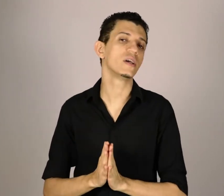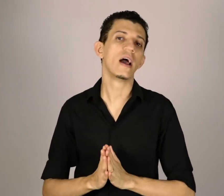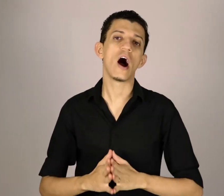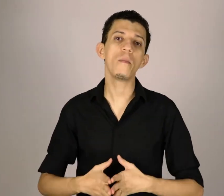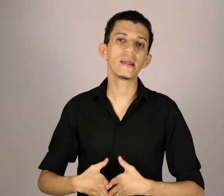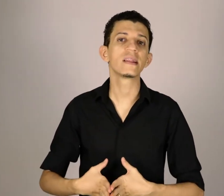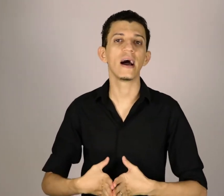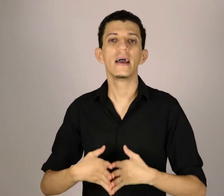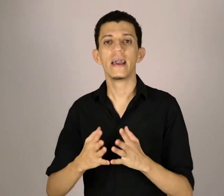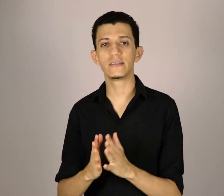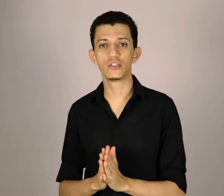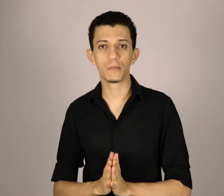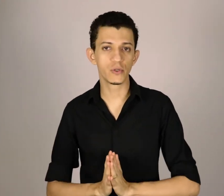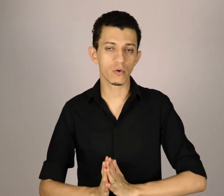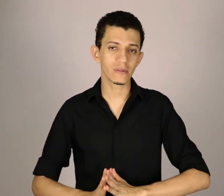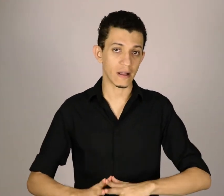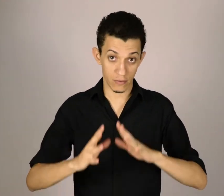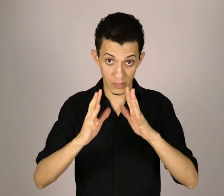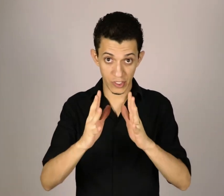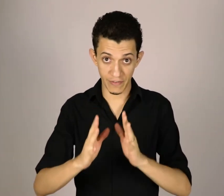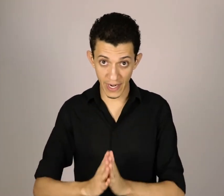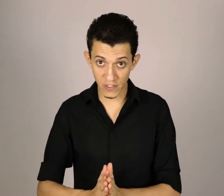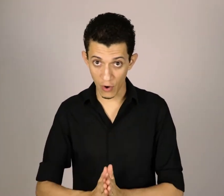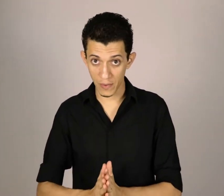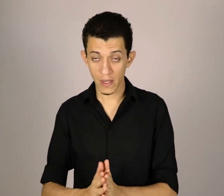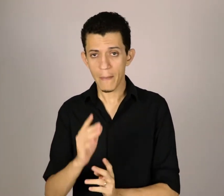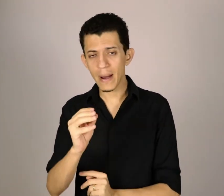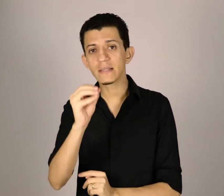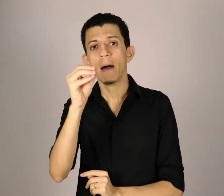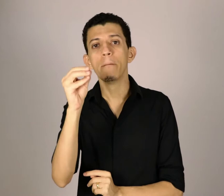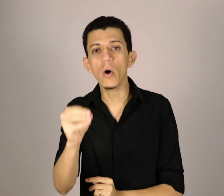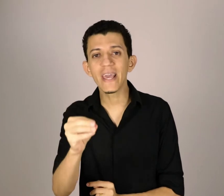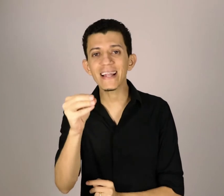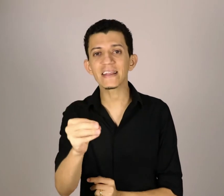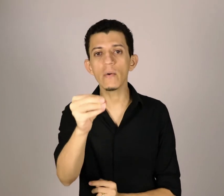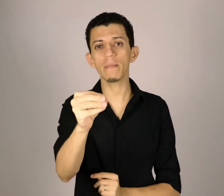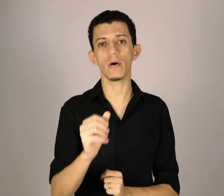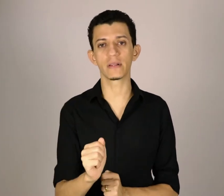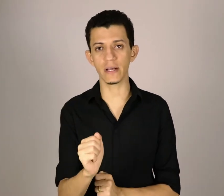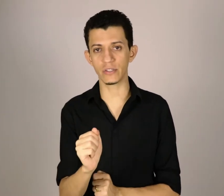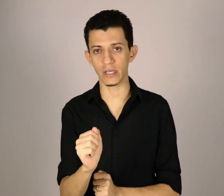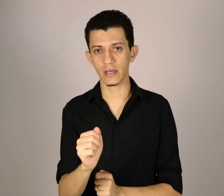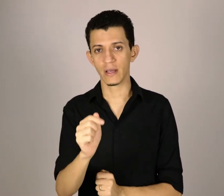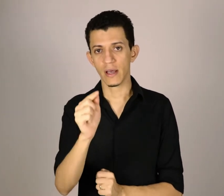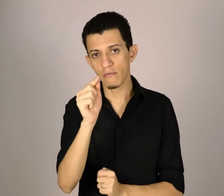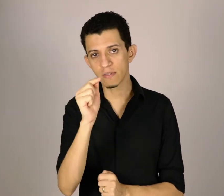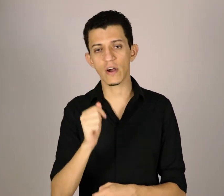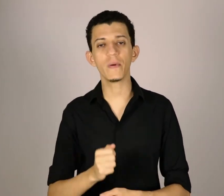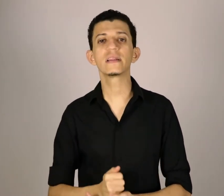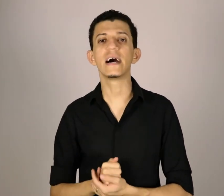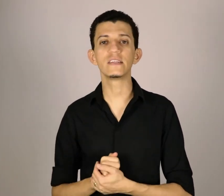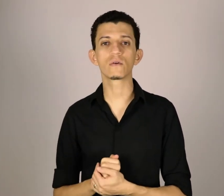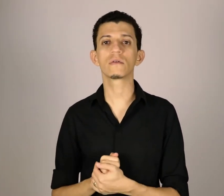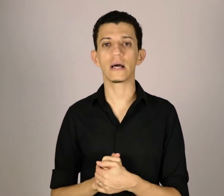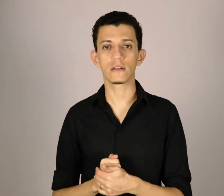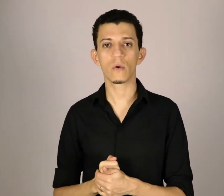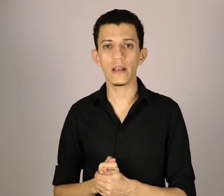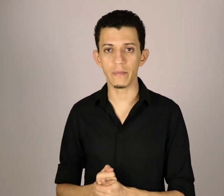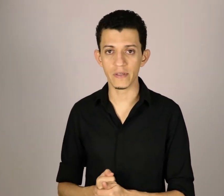aumentar esse tipo de contato? De várias formas. Mas por que é tão importante você aumentar esse contato com a Libras?